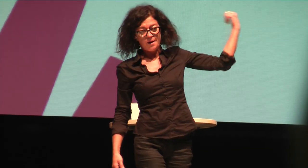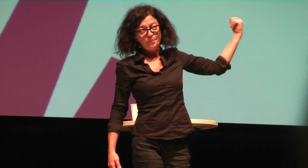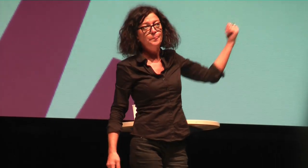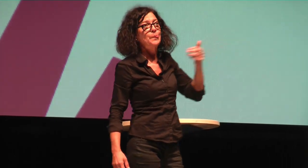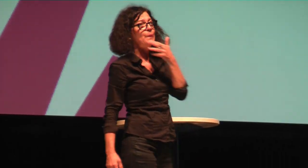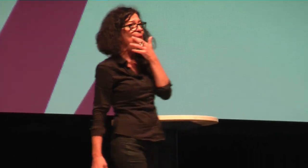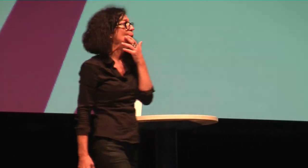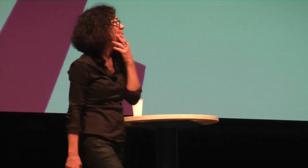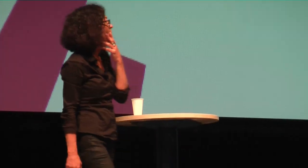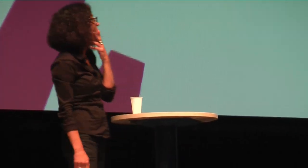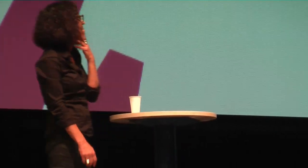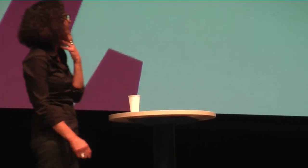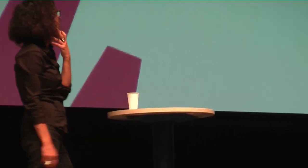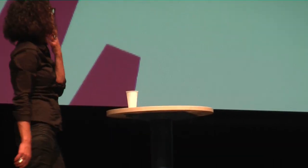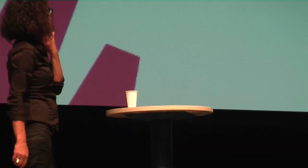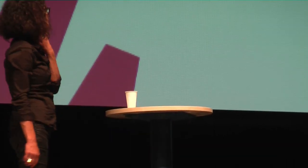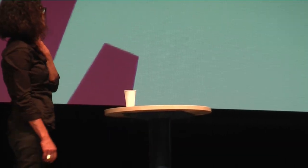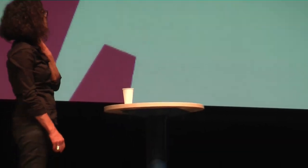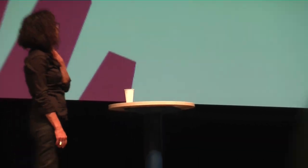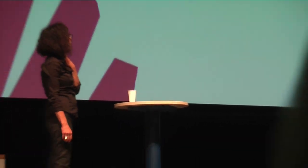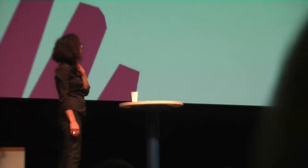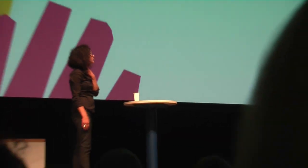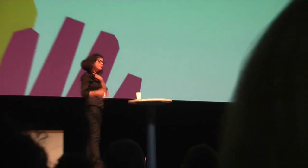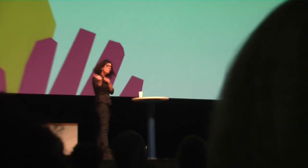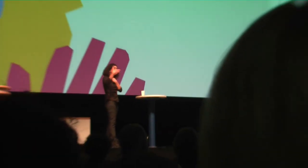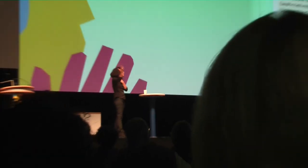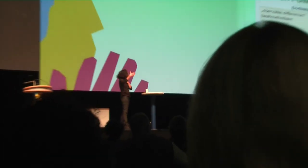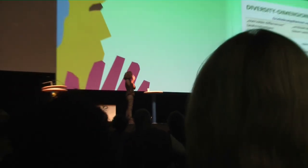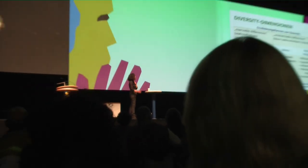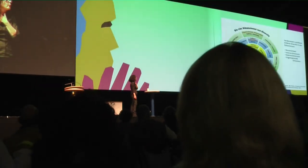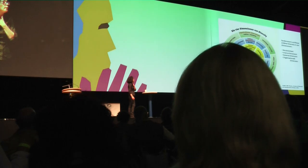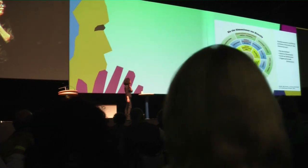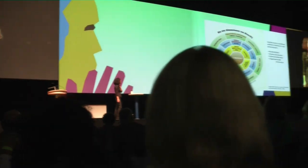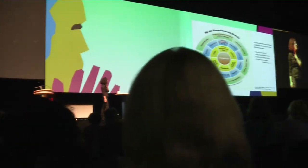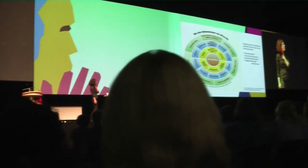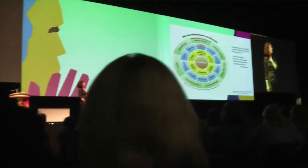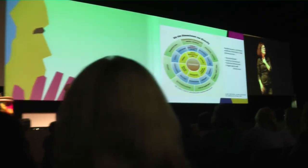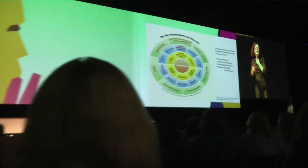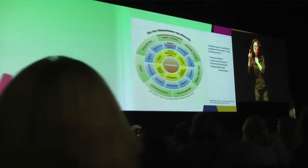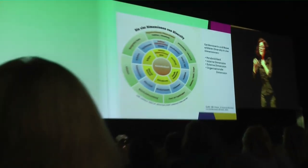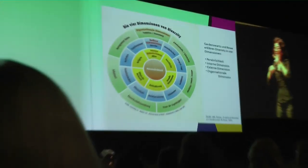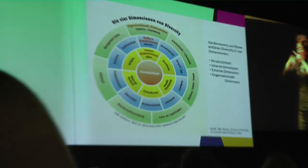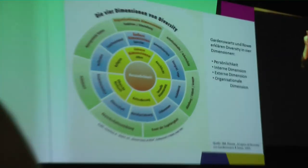die gerne in LBG-Gebärden oder in Gebärdensprache und alles ist okay. So, nächste Folie bitte. Danke.